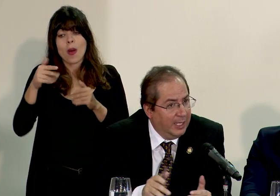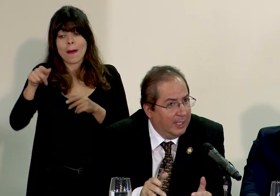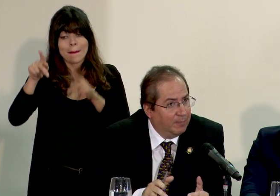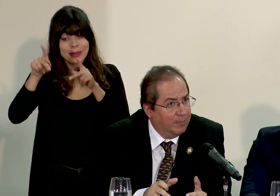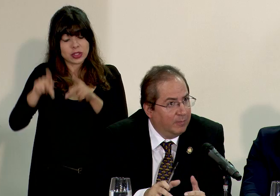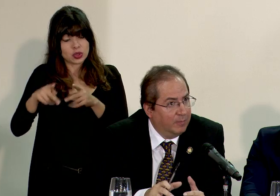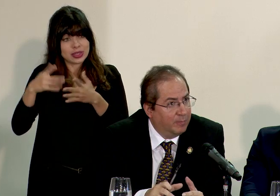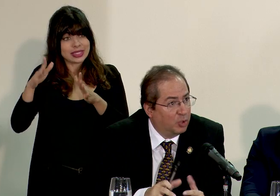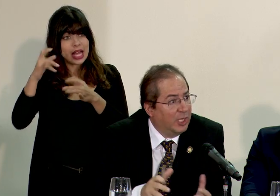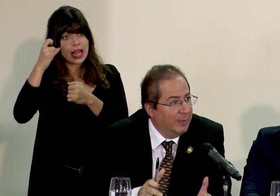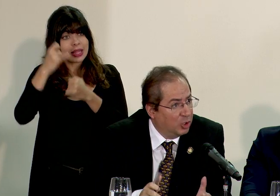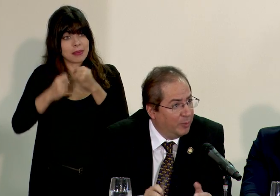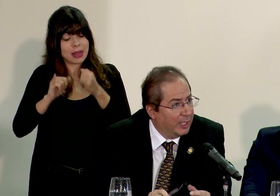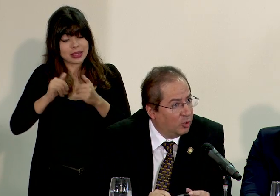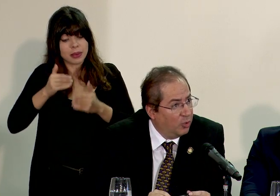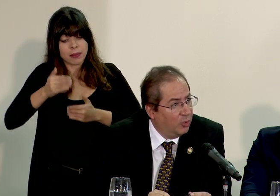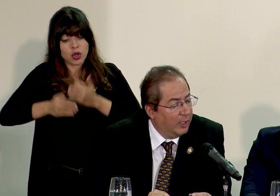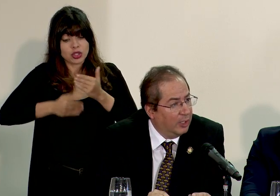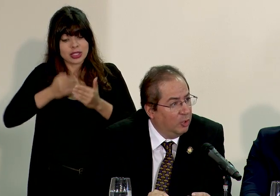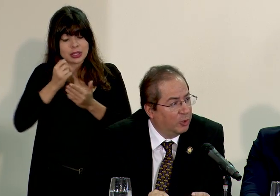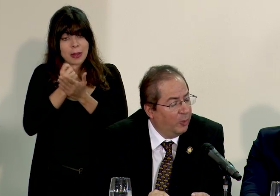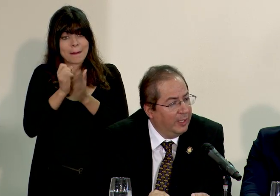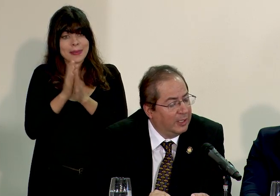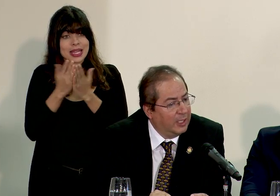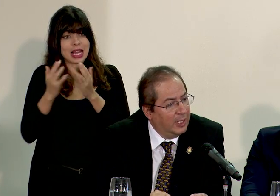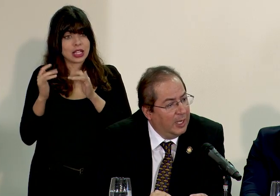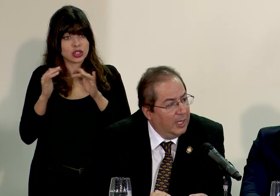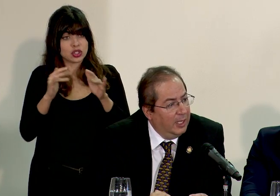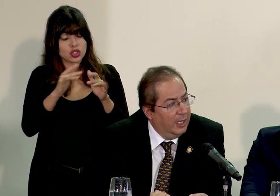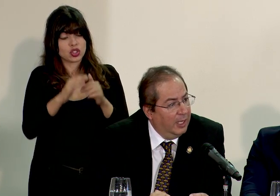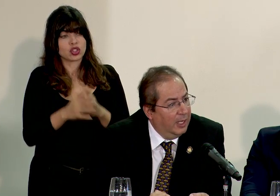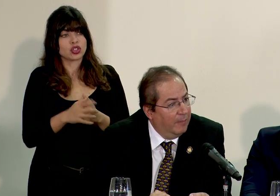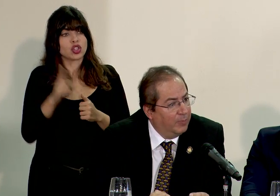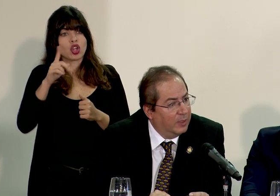este procedimiento migratorio en el kilómetro 20